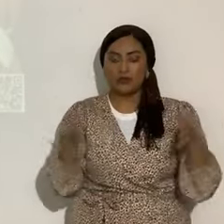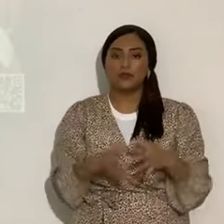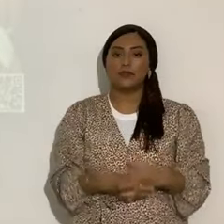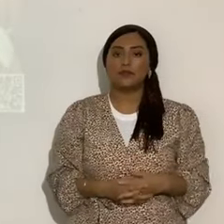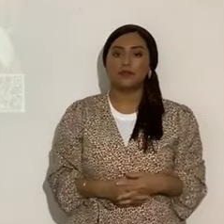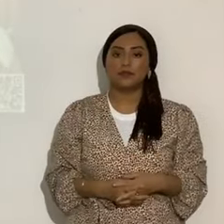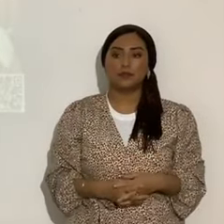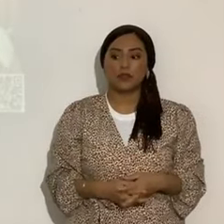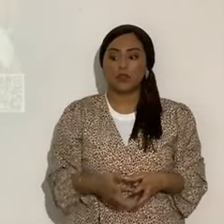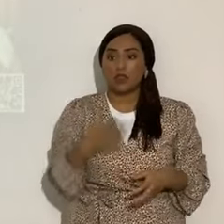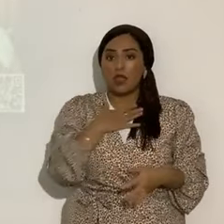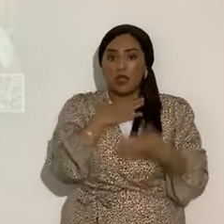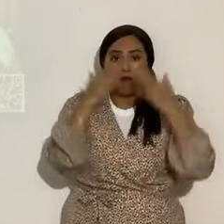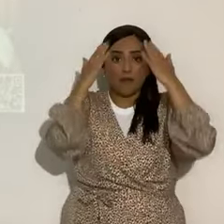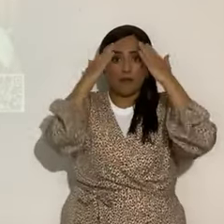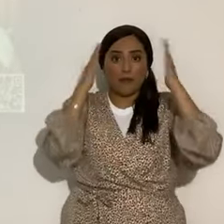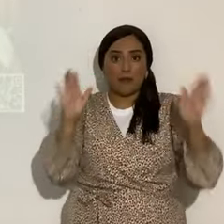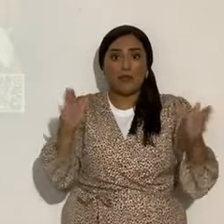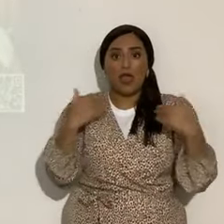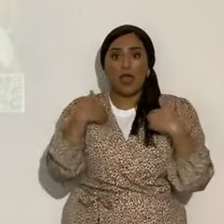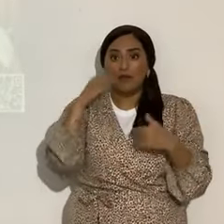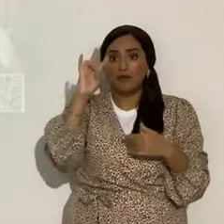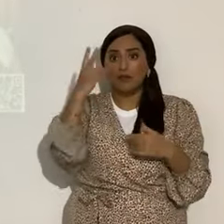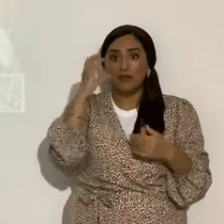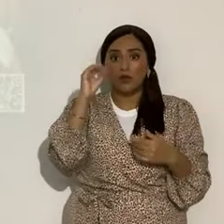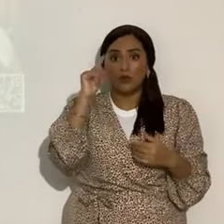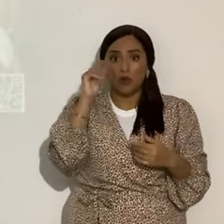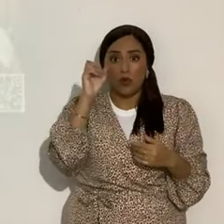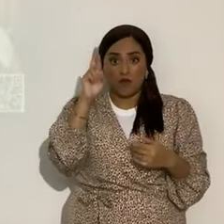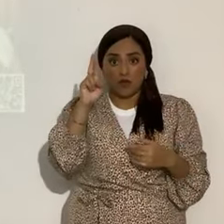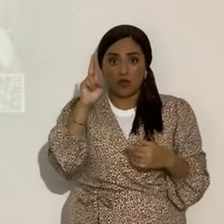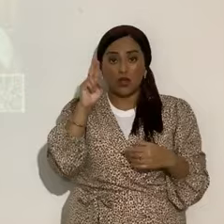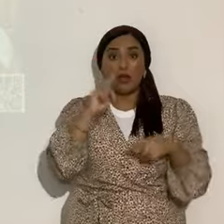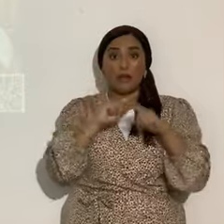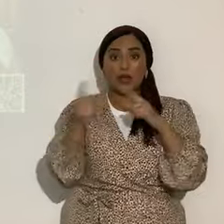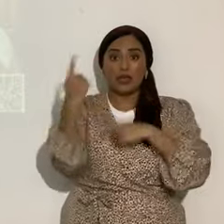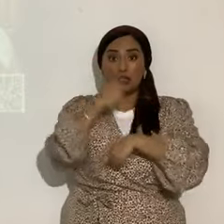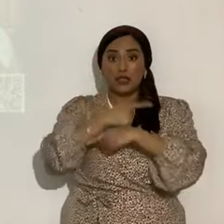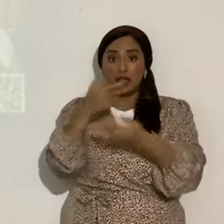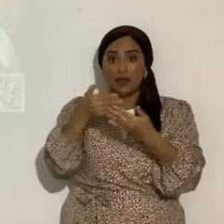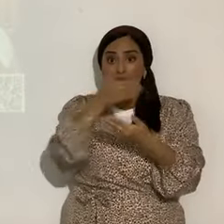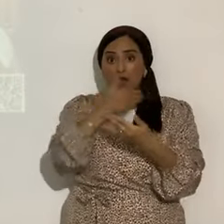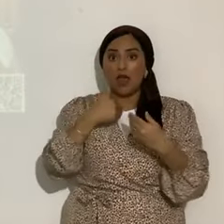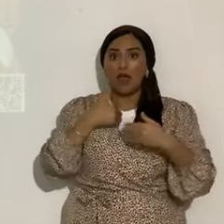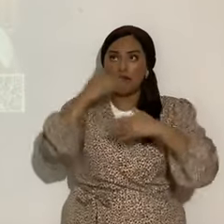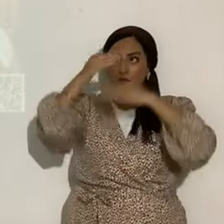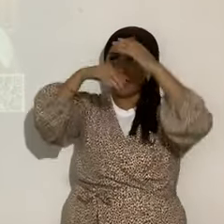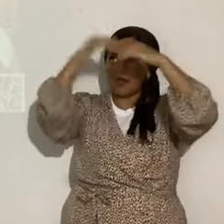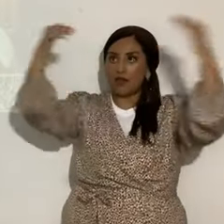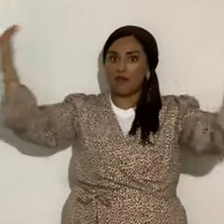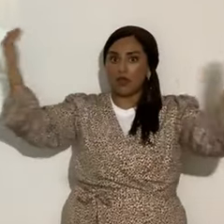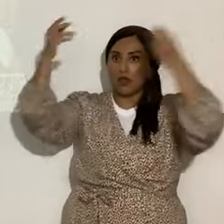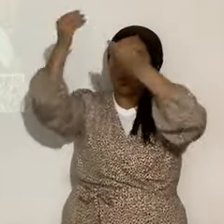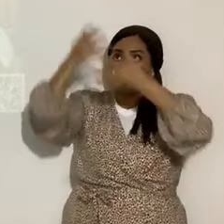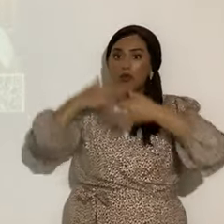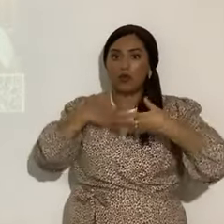Yo ni siquiera sabía que iba a haber un 7 de octubre, como fue. Pero un día antes hubo una señal en los cielos y yo anuncié aquí,